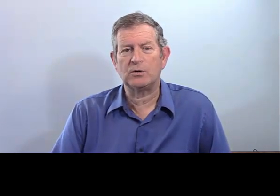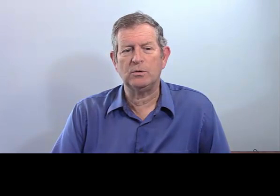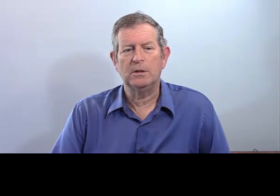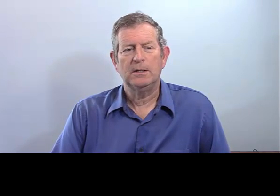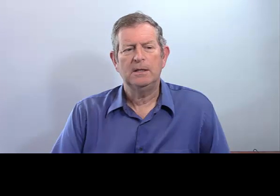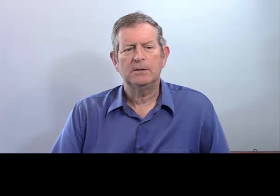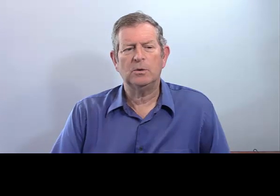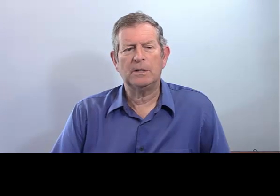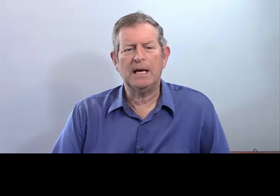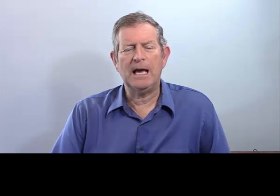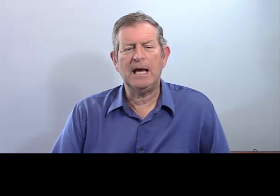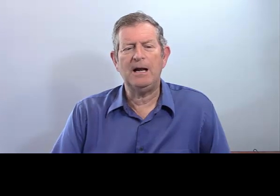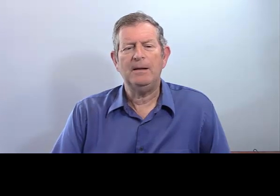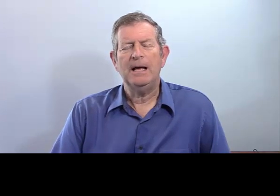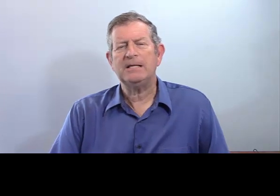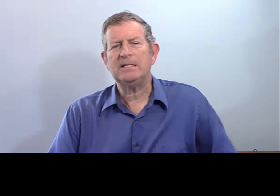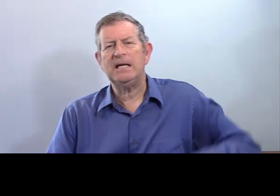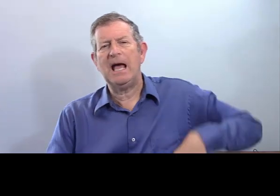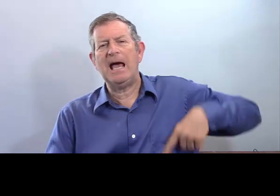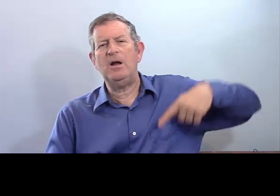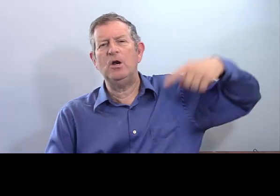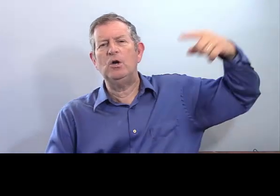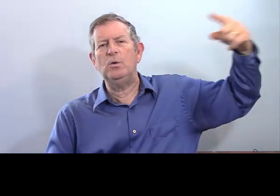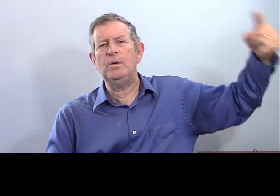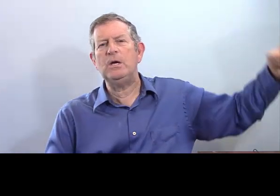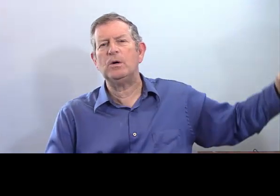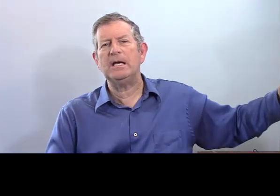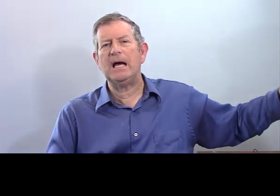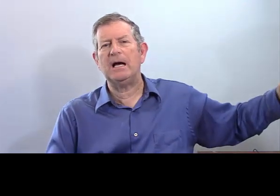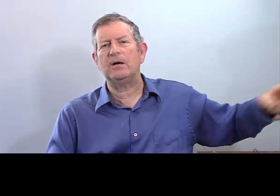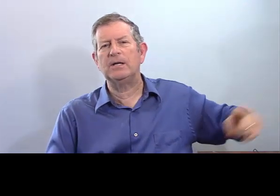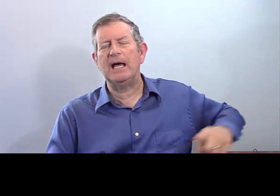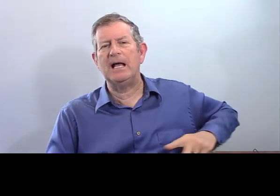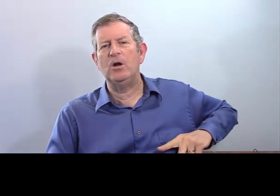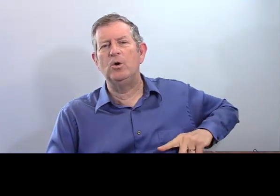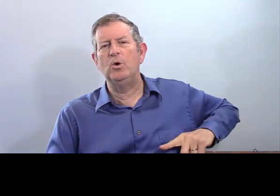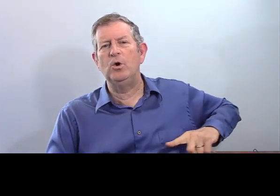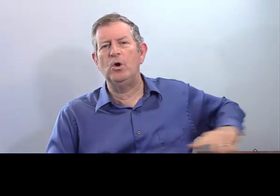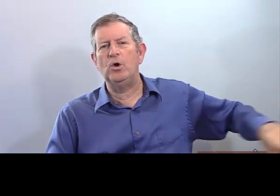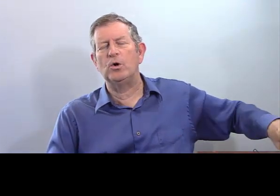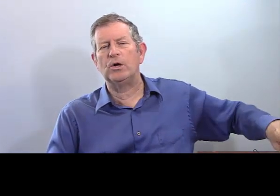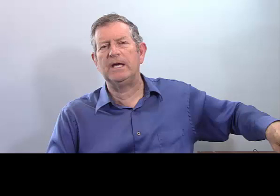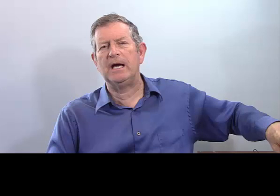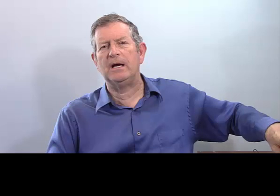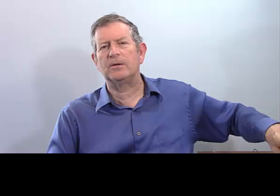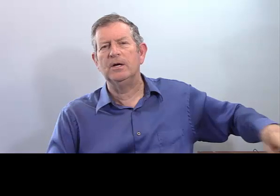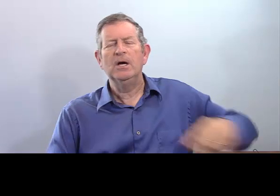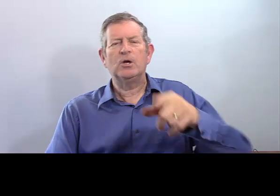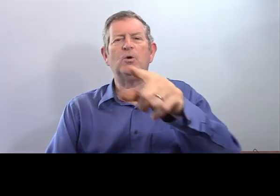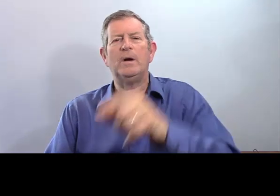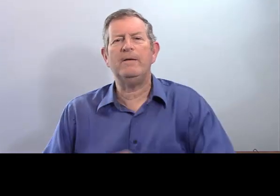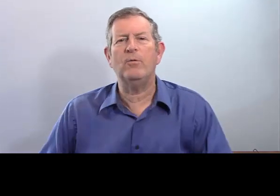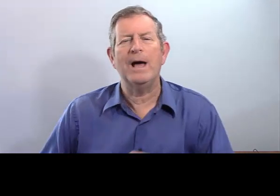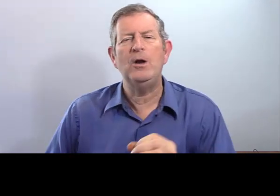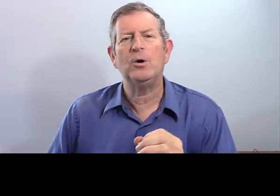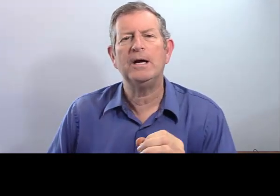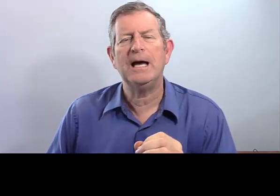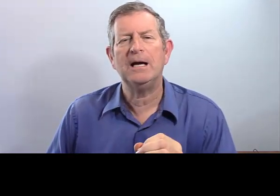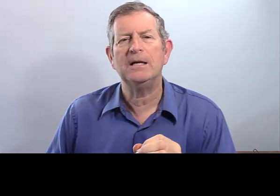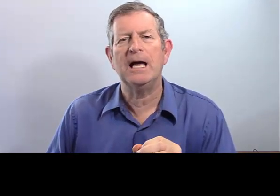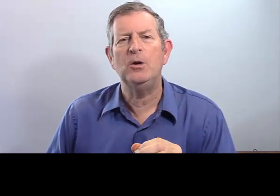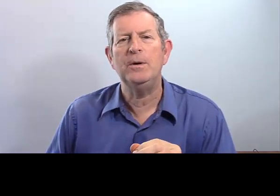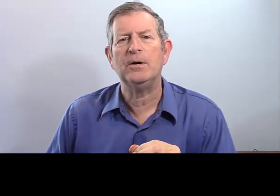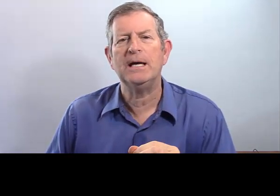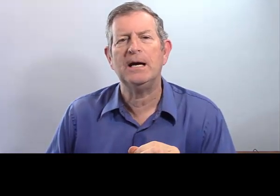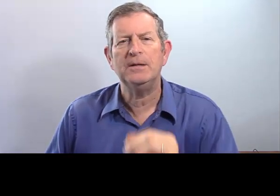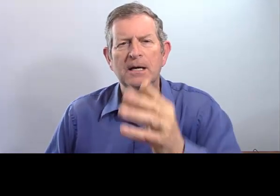regarde le garçon. Donc, elle. Est-ce que c'est elle lui regarde ? Elle le regarde ? Que croyez-vous ? Elle le